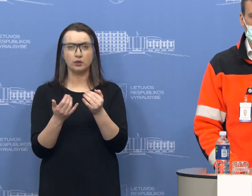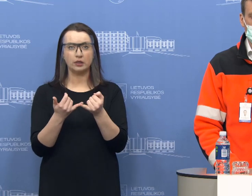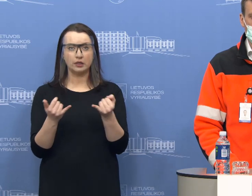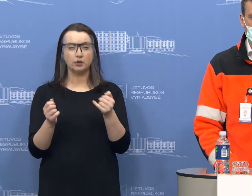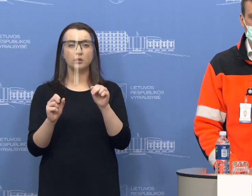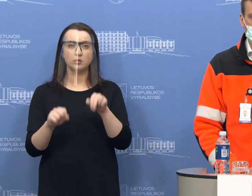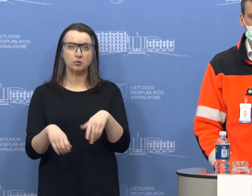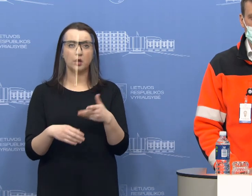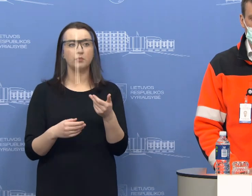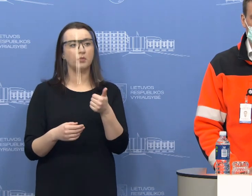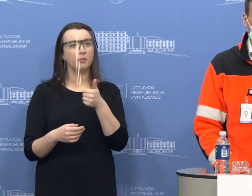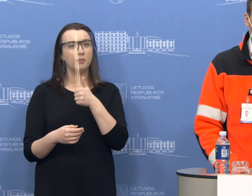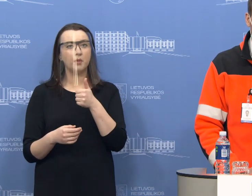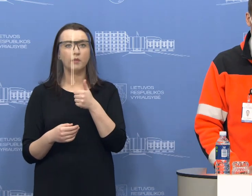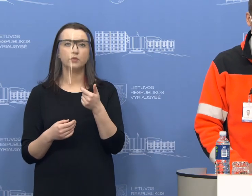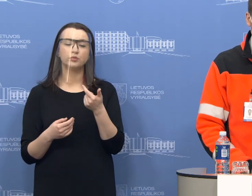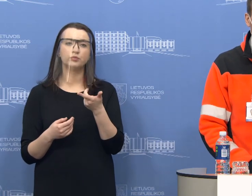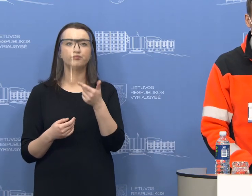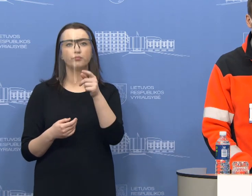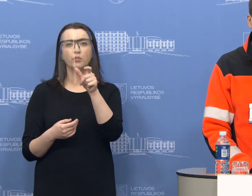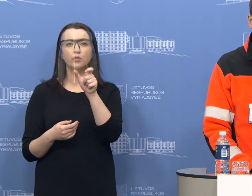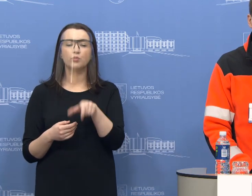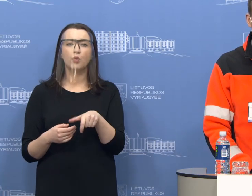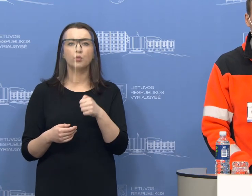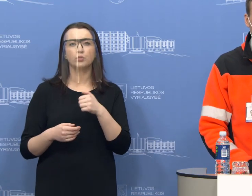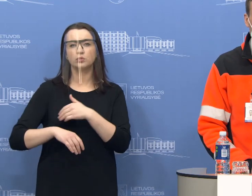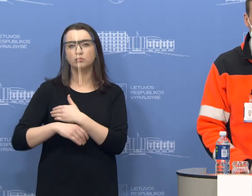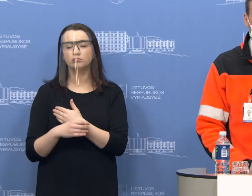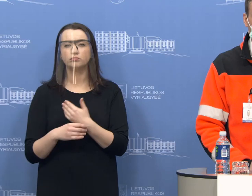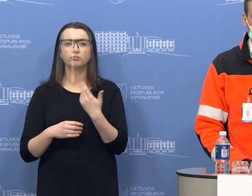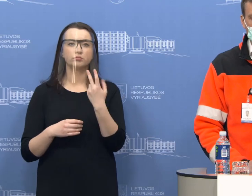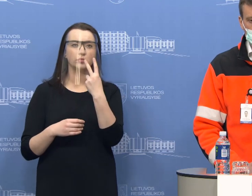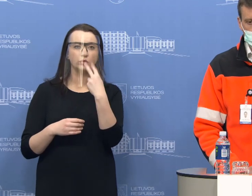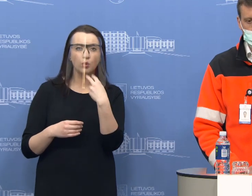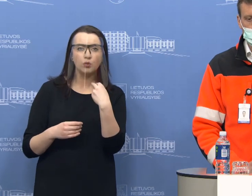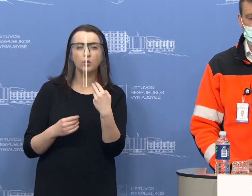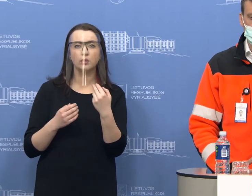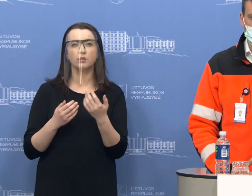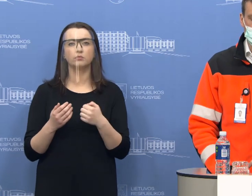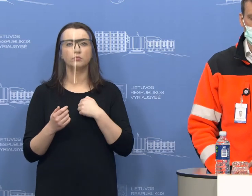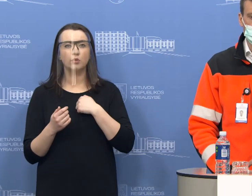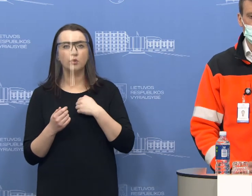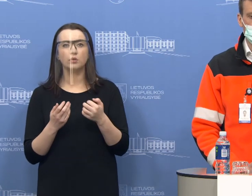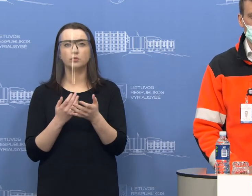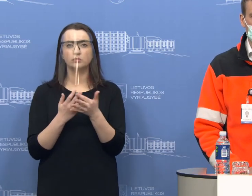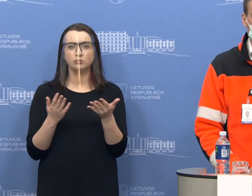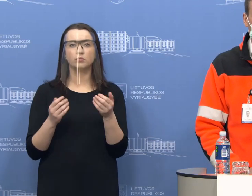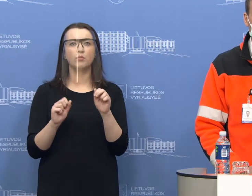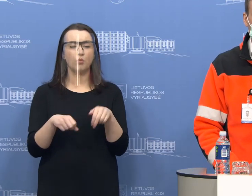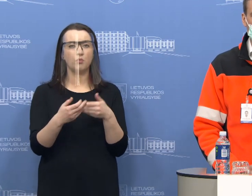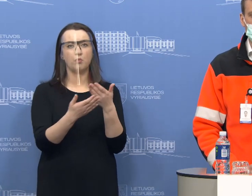į kurią bus galima nukreipti pacientus turinčius simptomus, jau įsityrusis ir neįsityrusis,